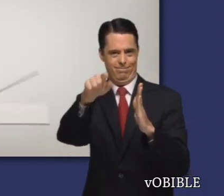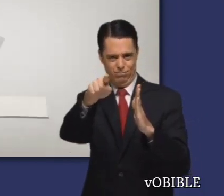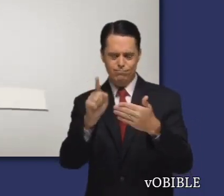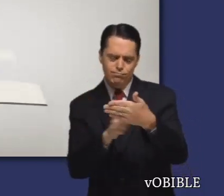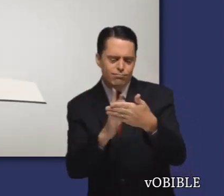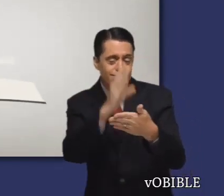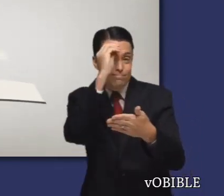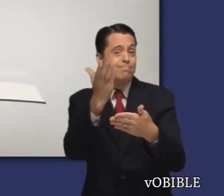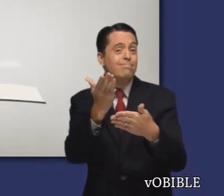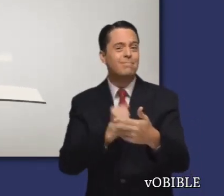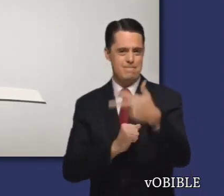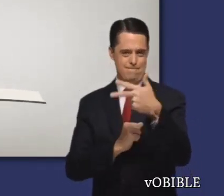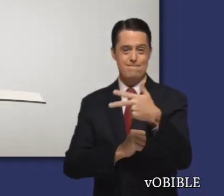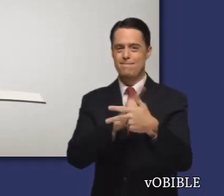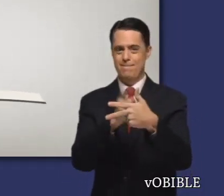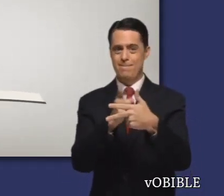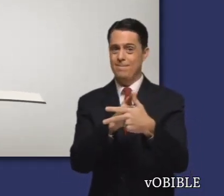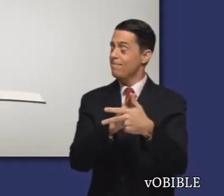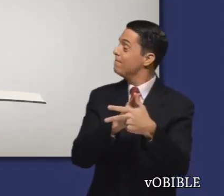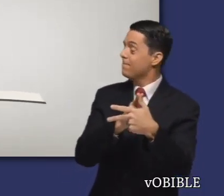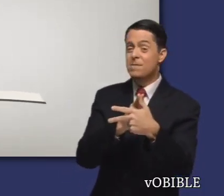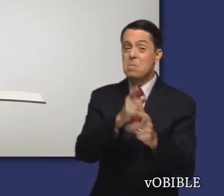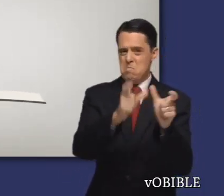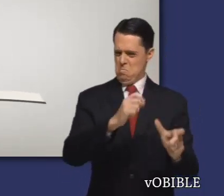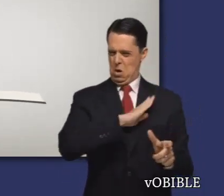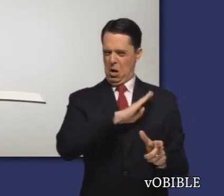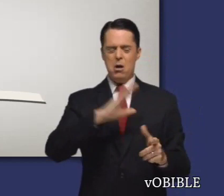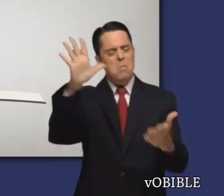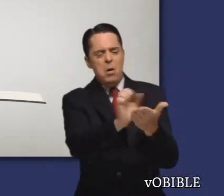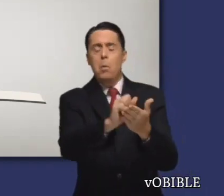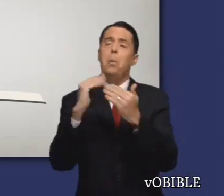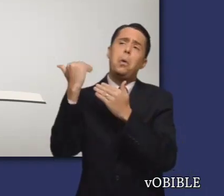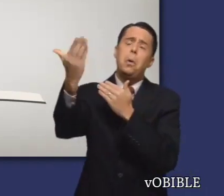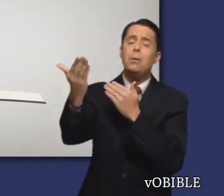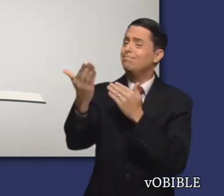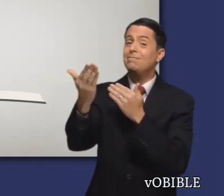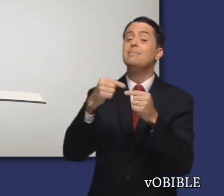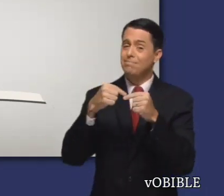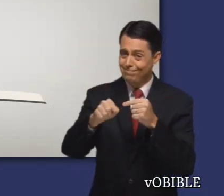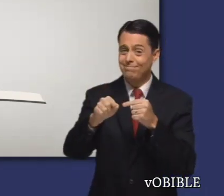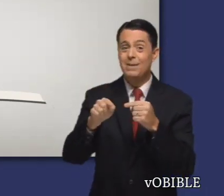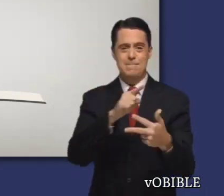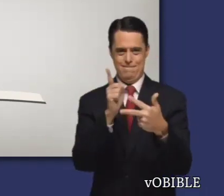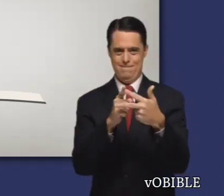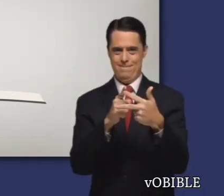Cuando estudie el libro de Sofonías, fíjese en lo peligroso que es pensar que el día de Jehová no llegará nunca,